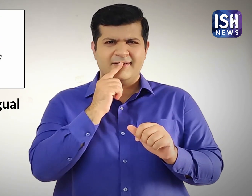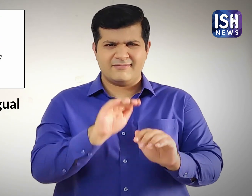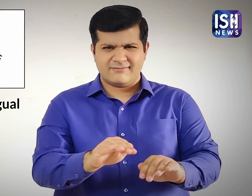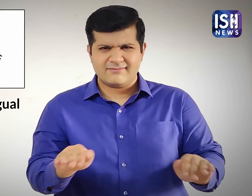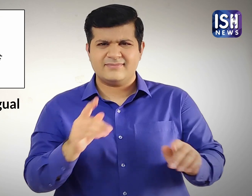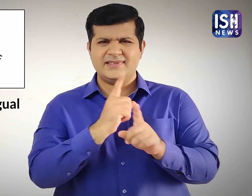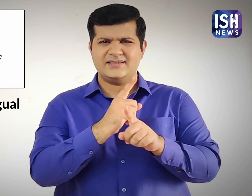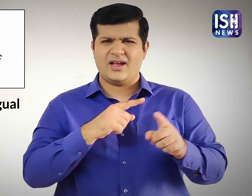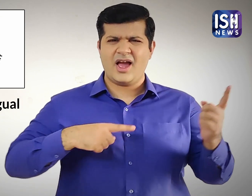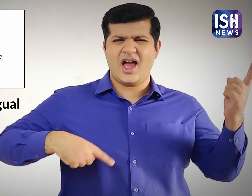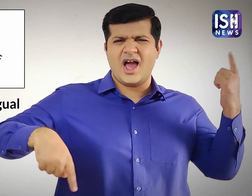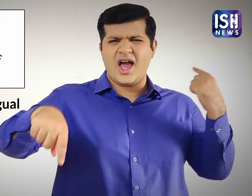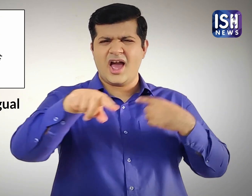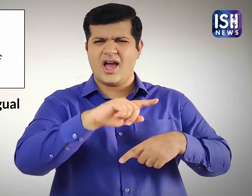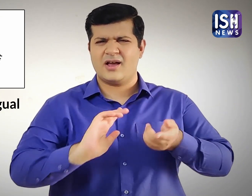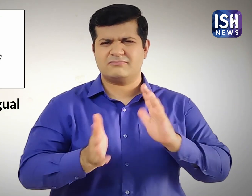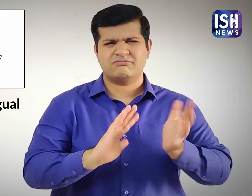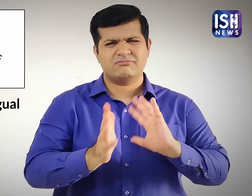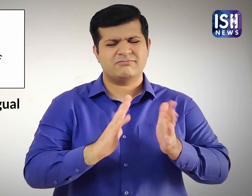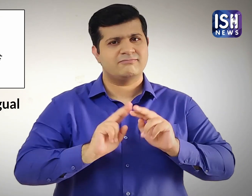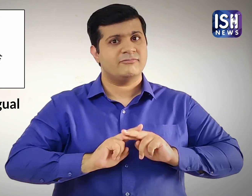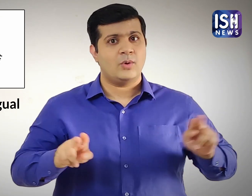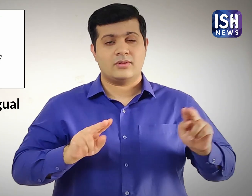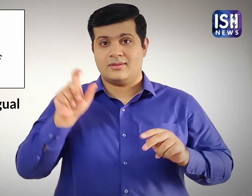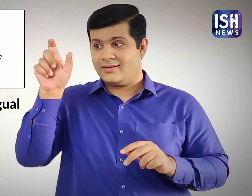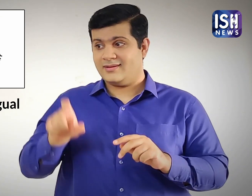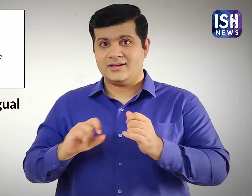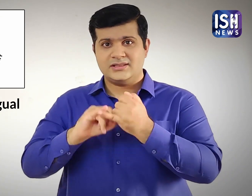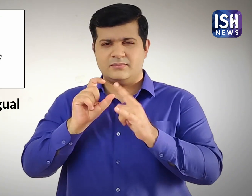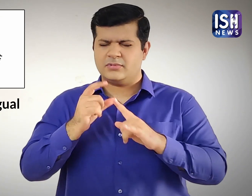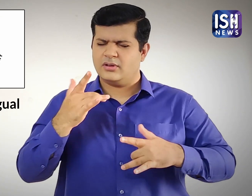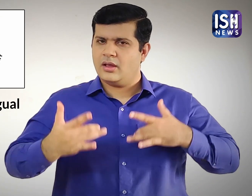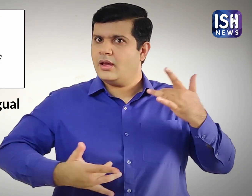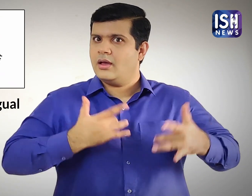IDBA में छात्रों और शिक्षकों के साथ सांकेतिक बाशा में संबाद करना पसंद